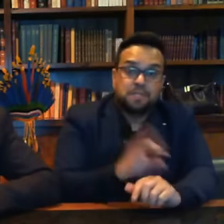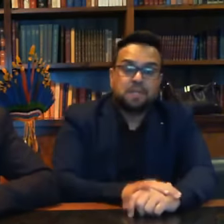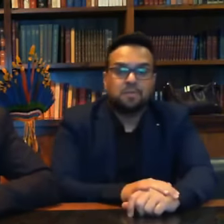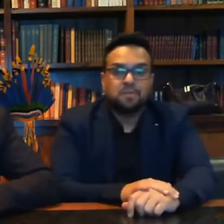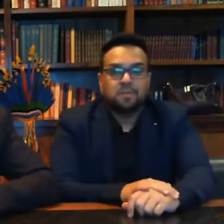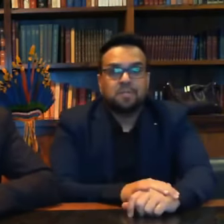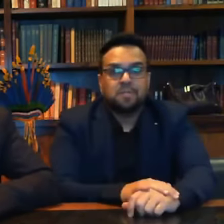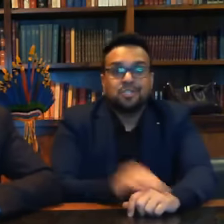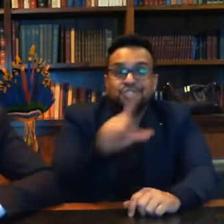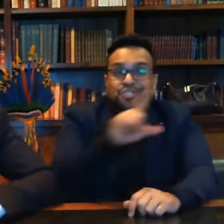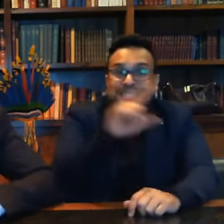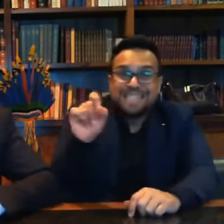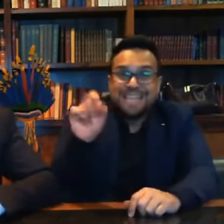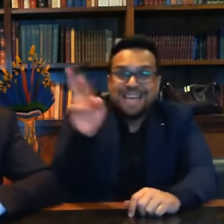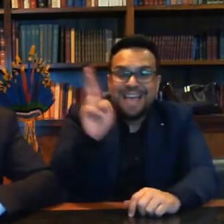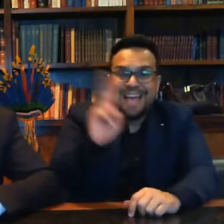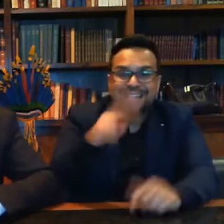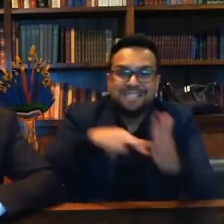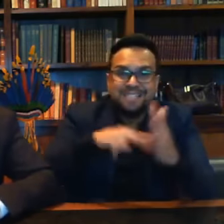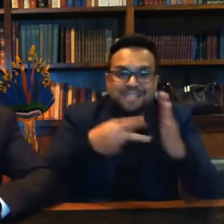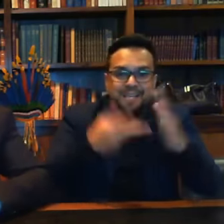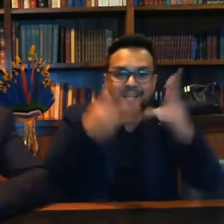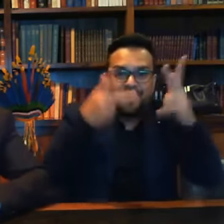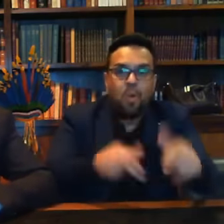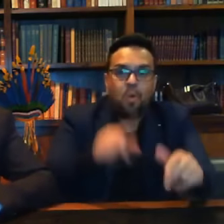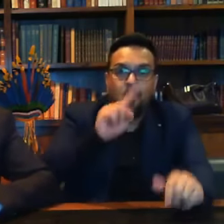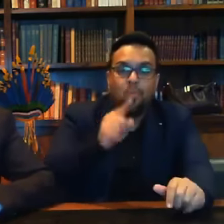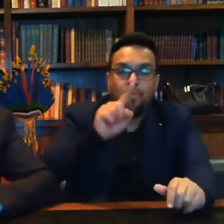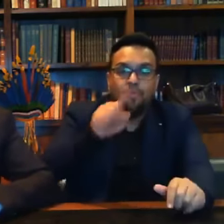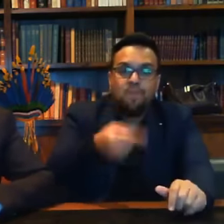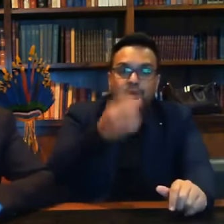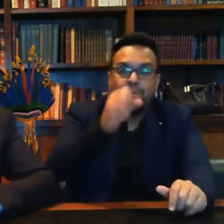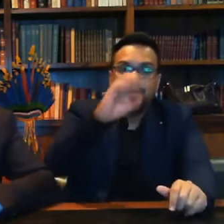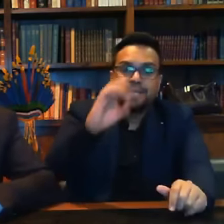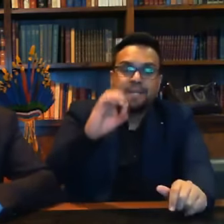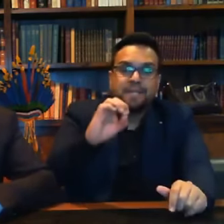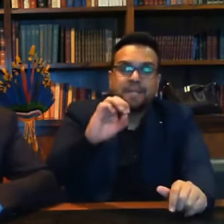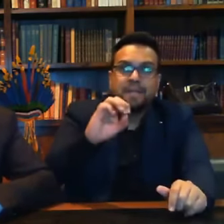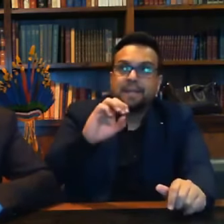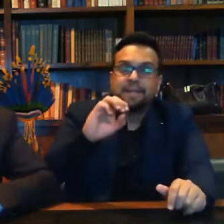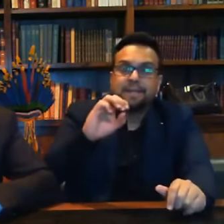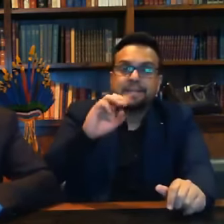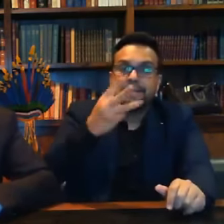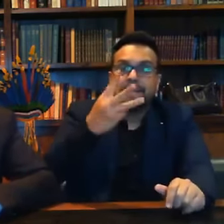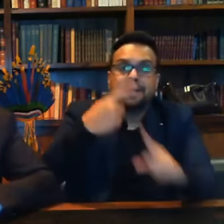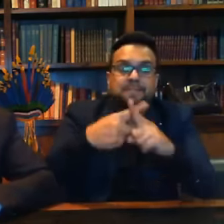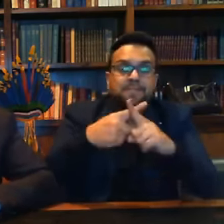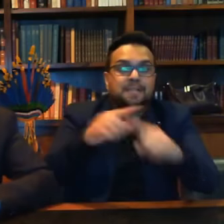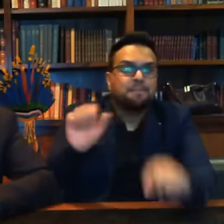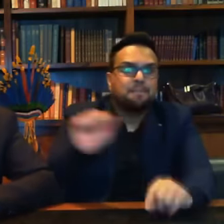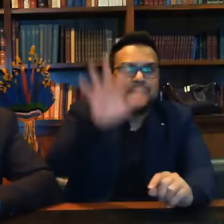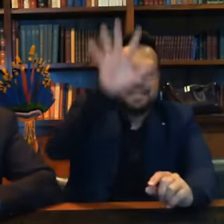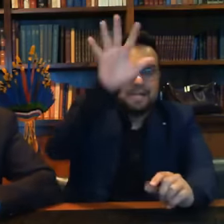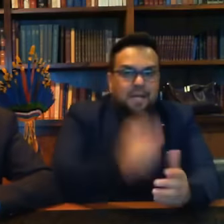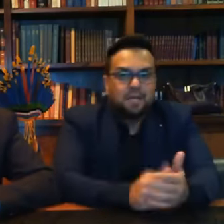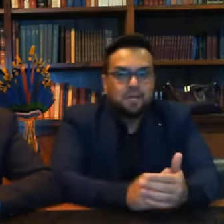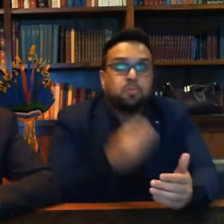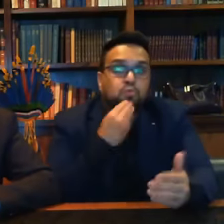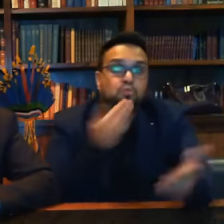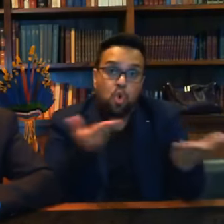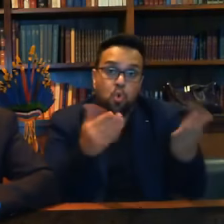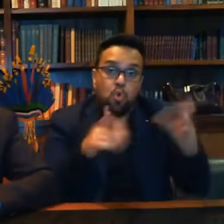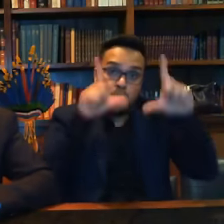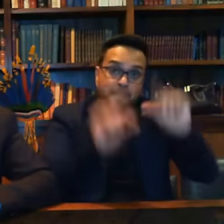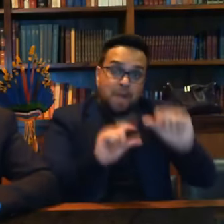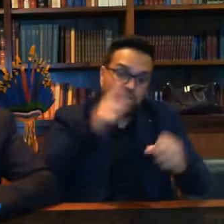$ que equivale a R 1,80 três vezes mais caro podia baixar a gasolina hoje só na questão do ICMS